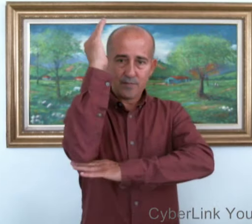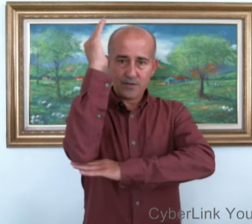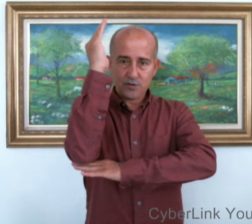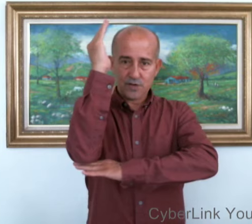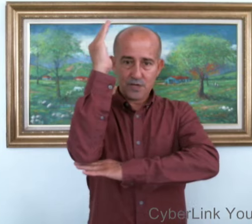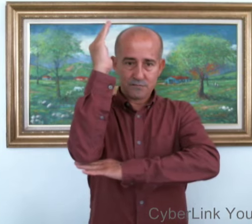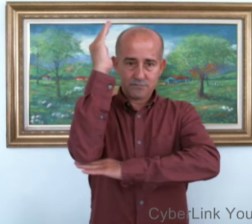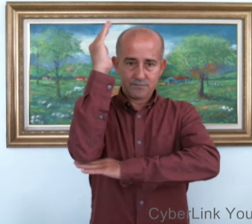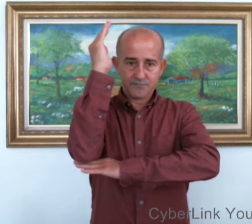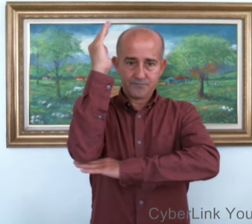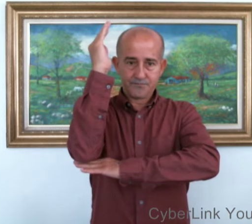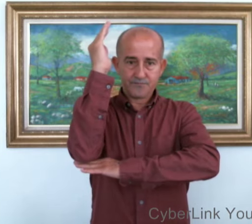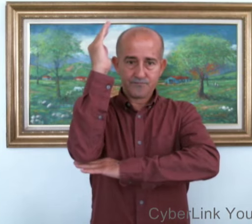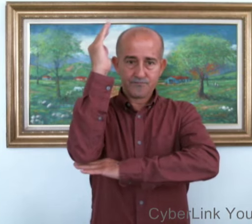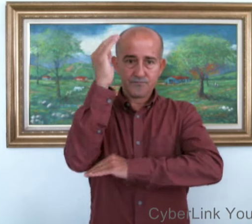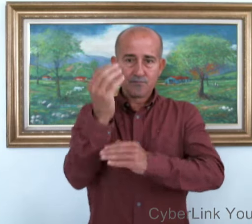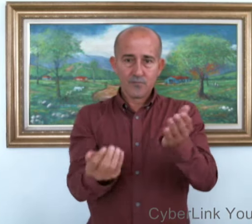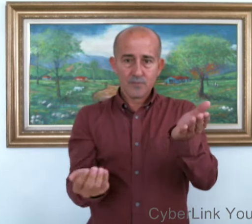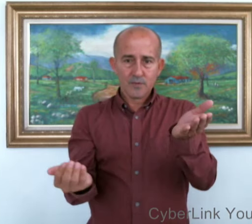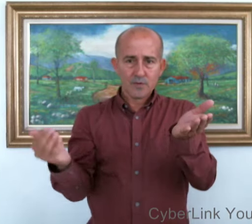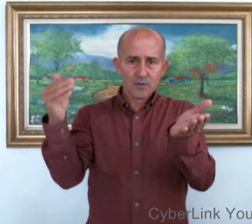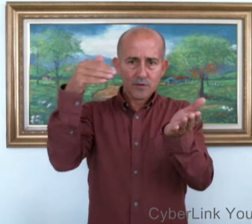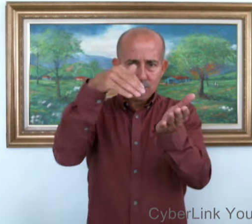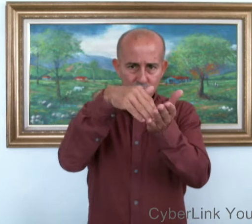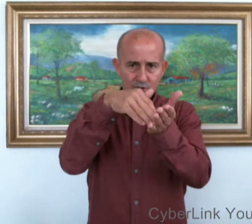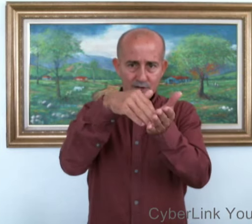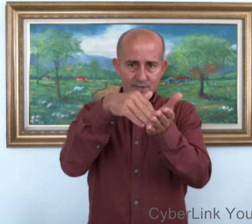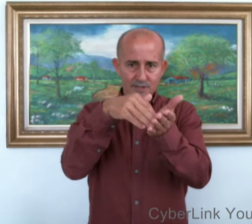Mediodía. Otra vez.